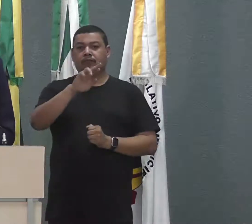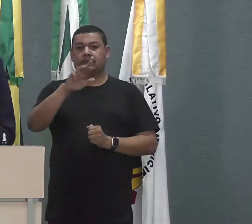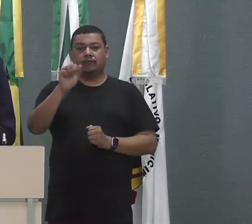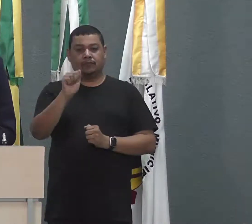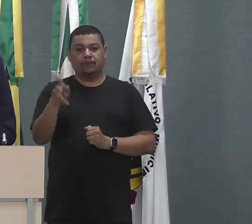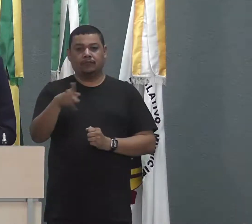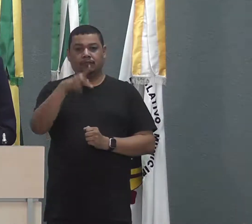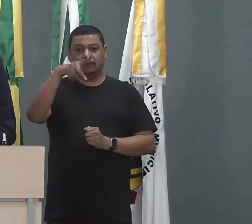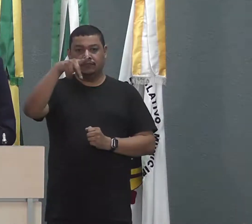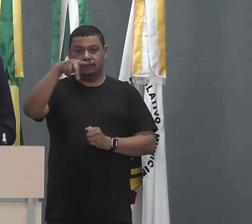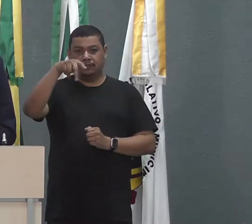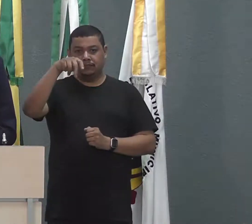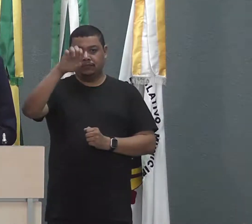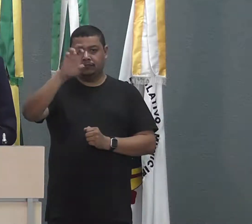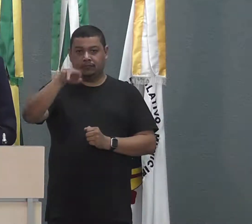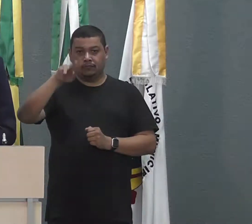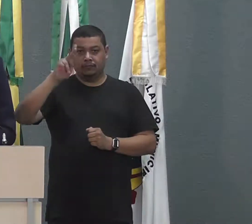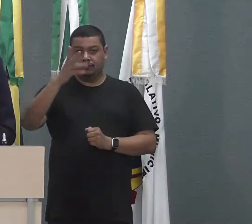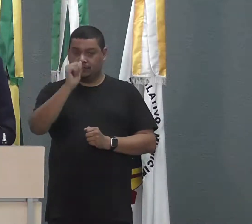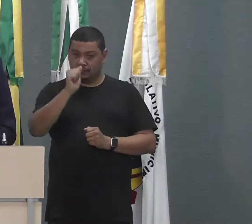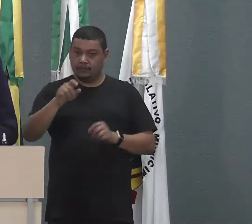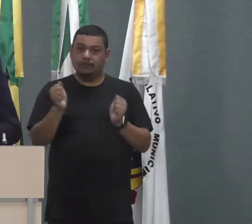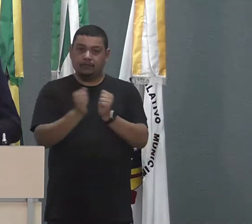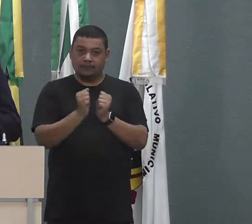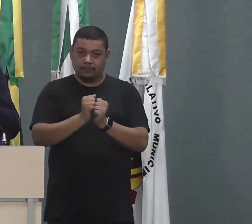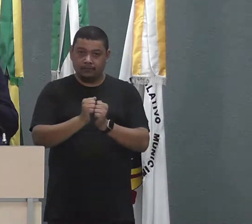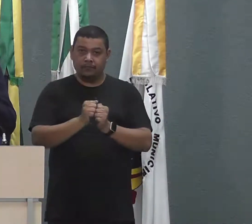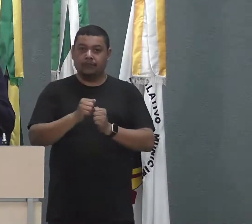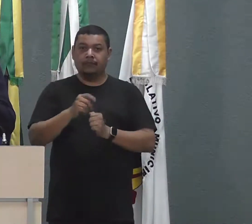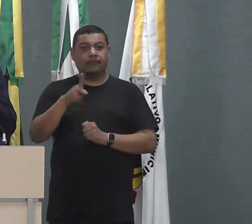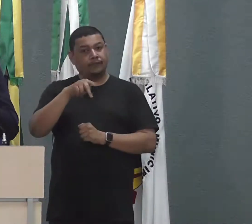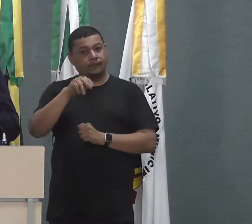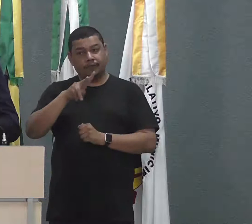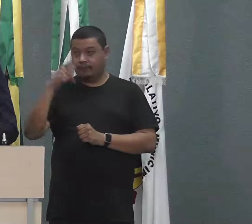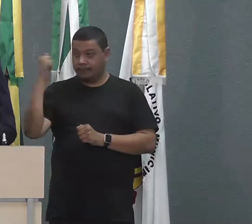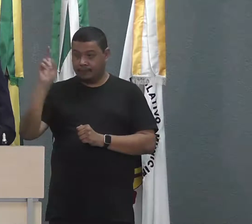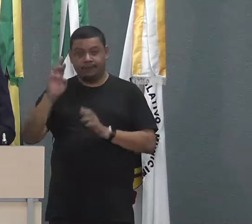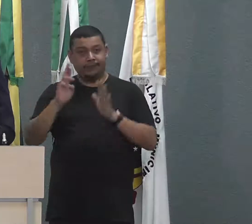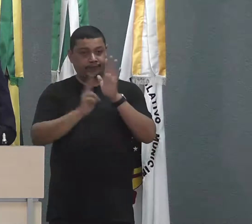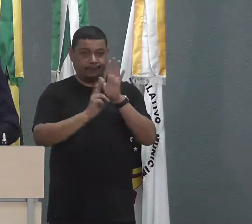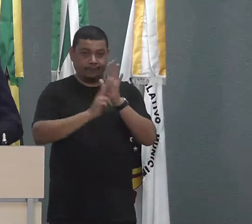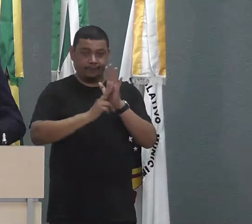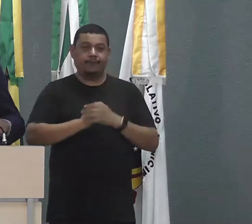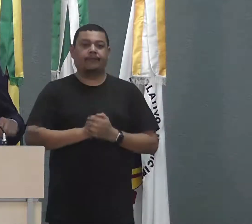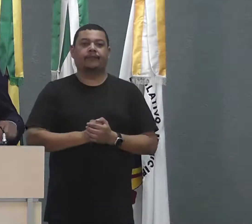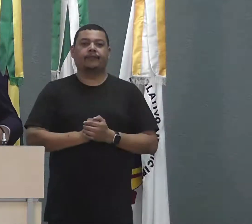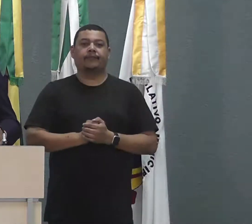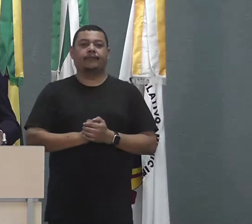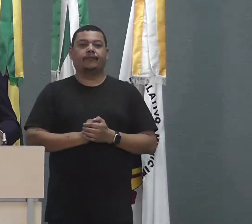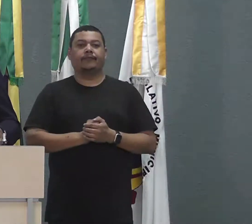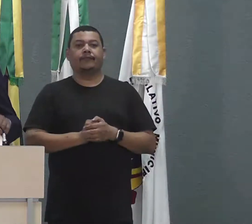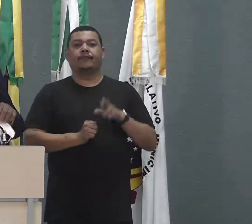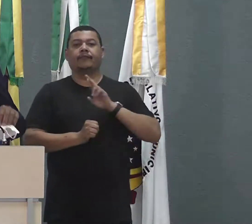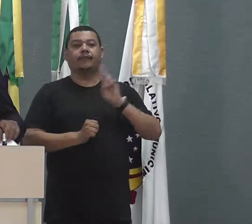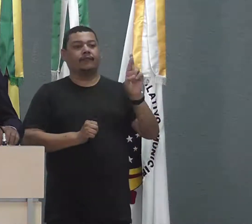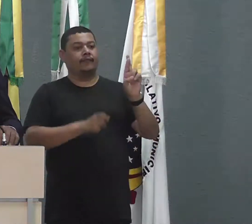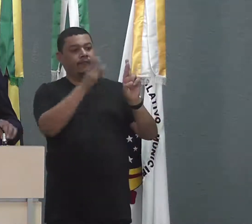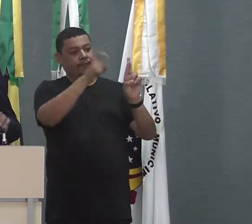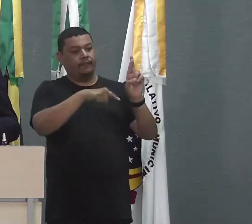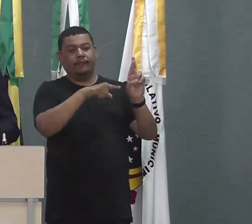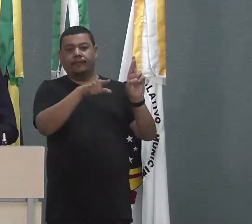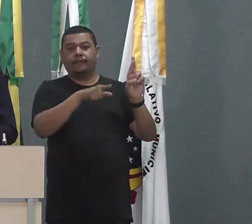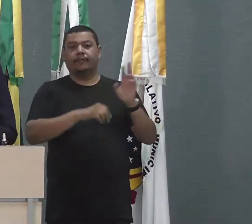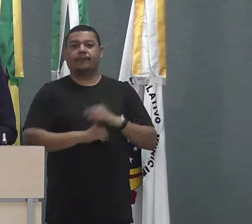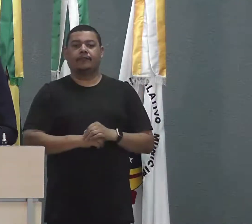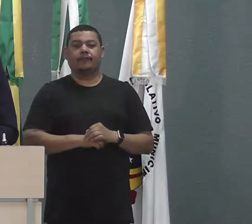da PM no Distrito Riozinho, a Polícia Comunitária, em nome do comandante lá da base da